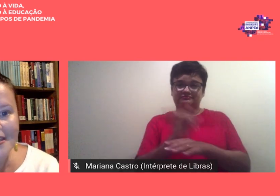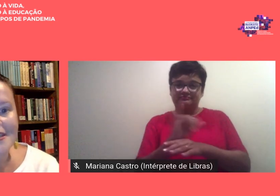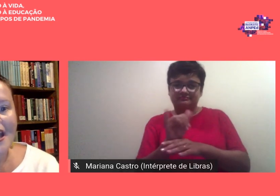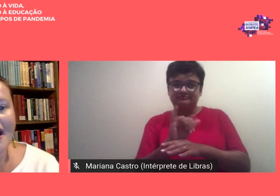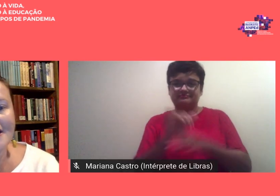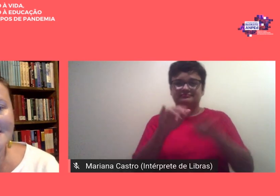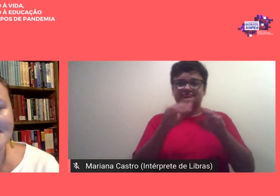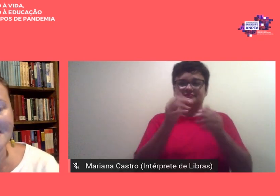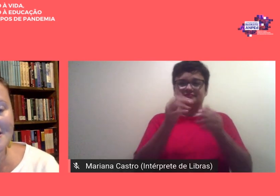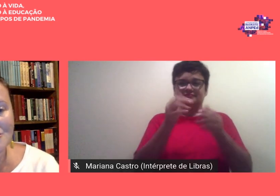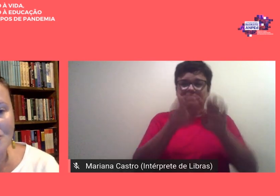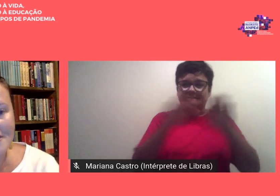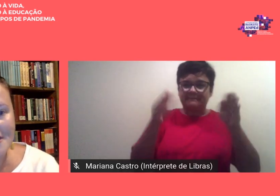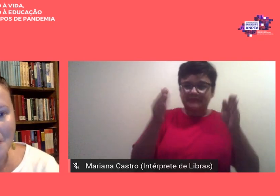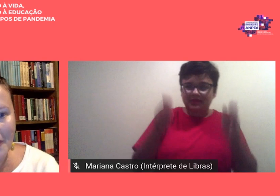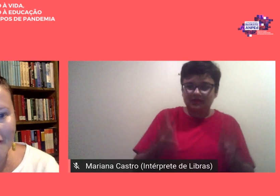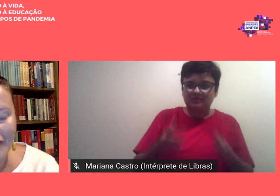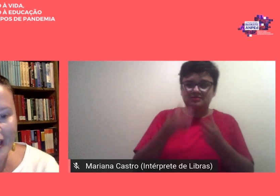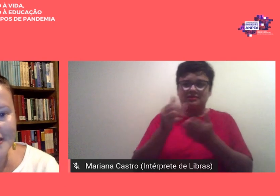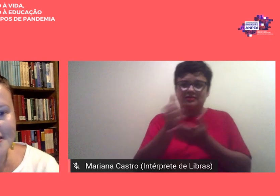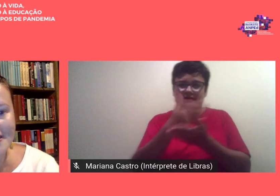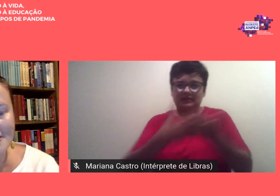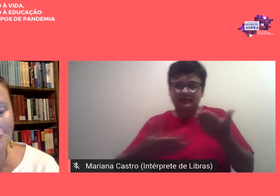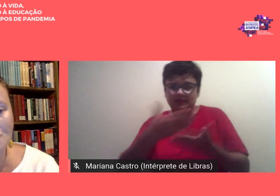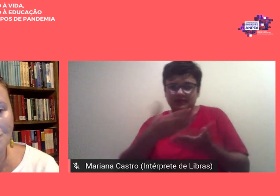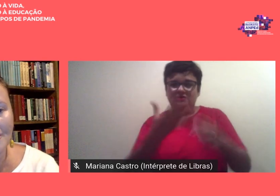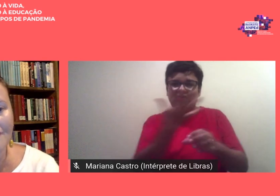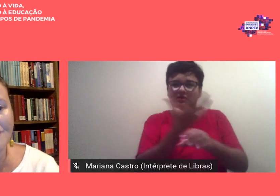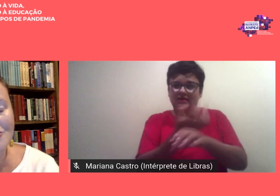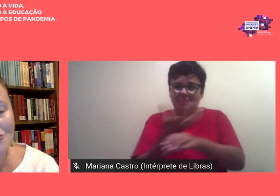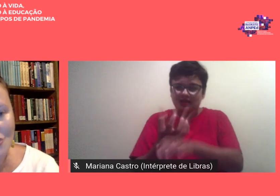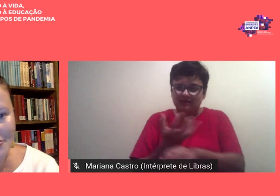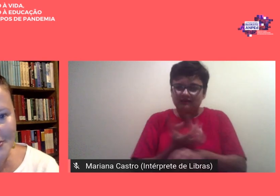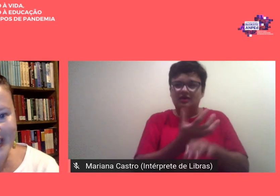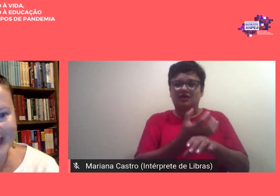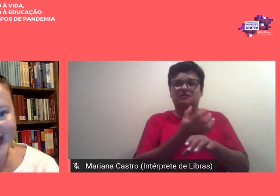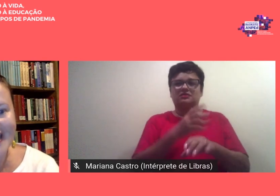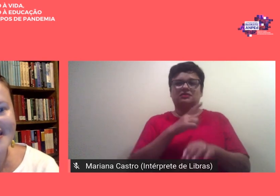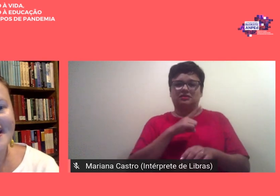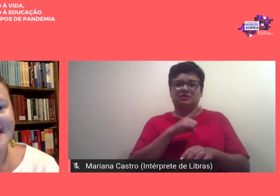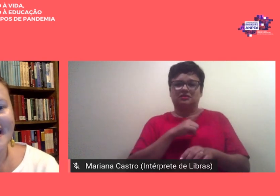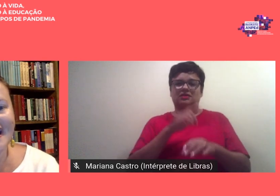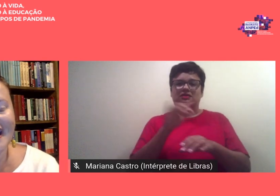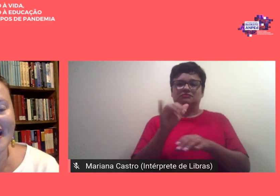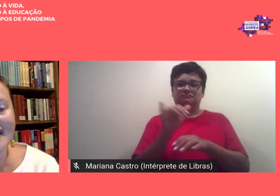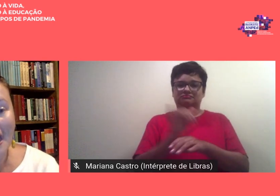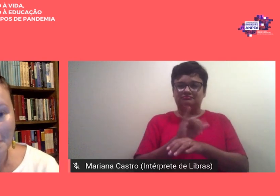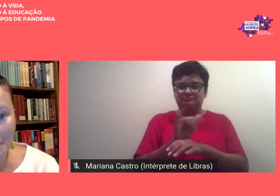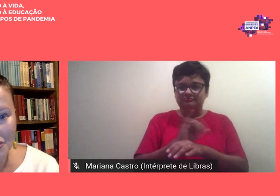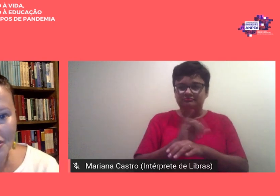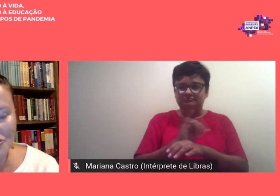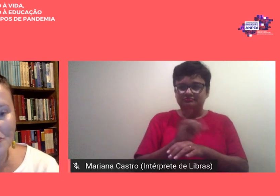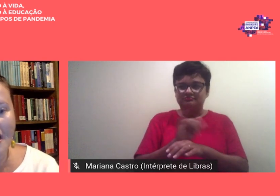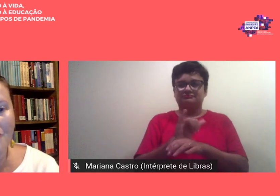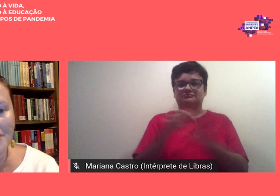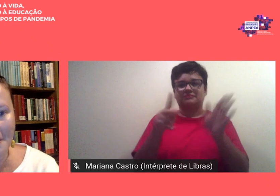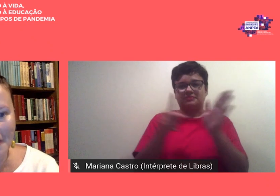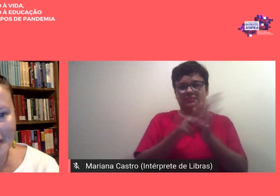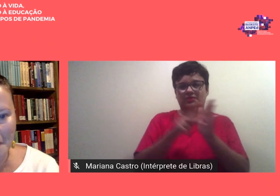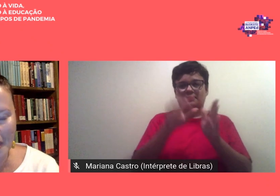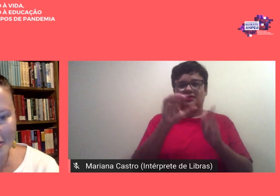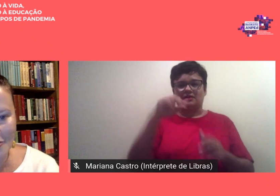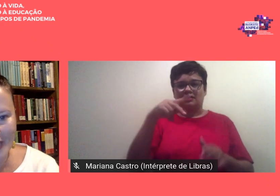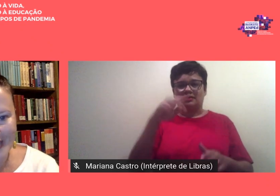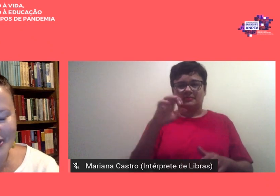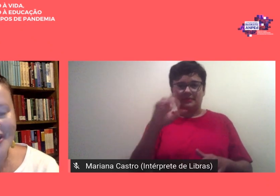mesas as sessões que estão gravadas e estão disponíveis nos nossos canais da Ampede Nacional e